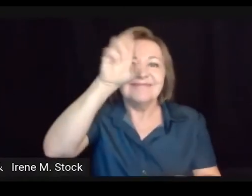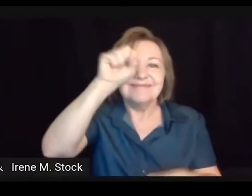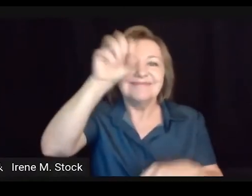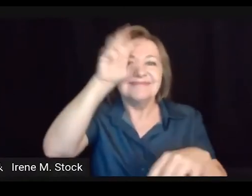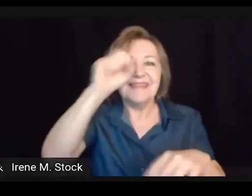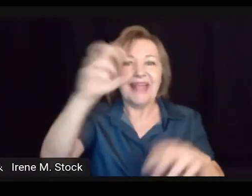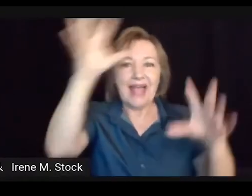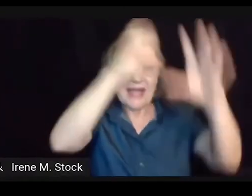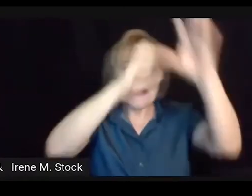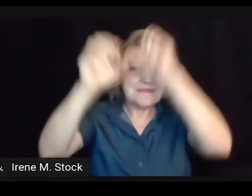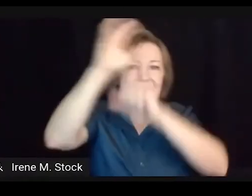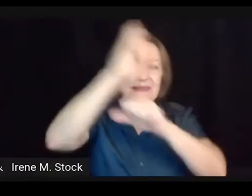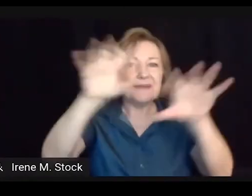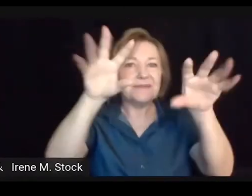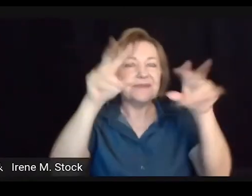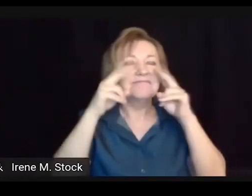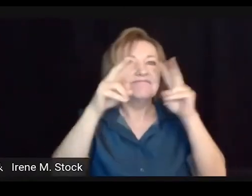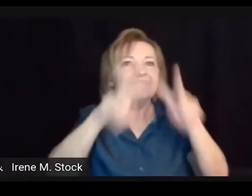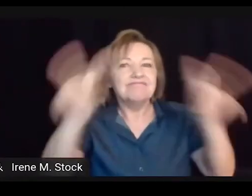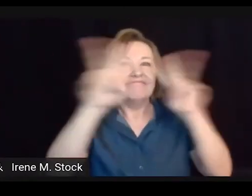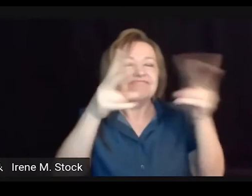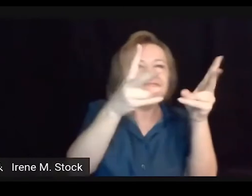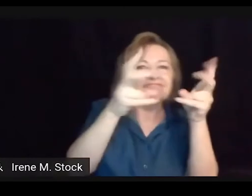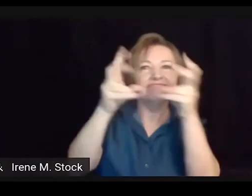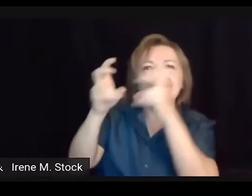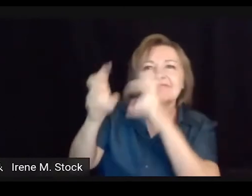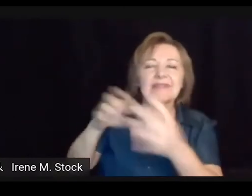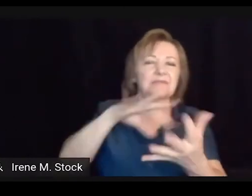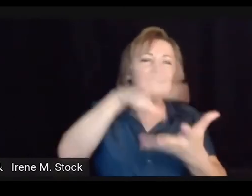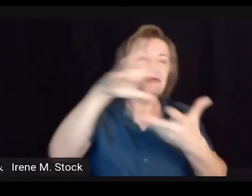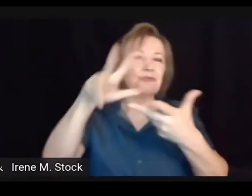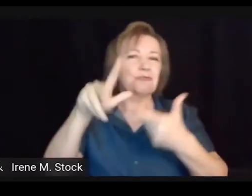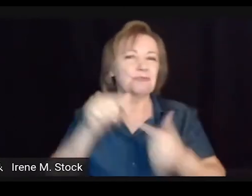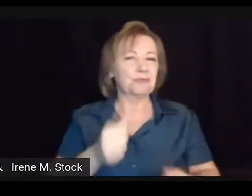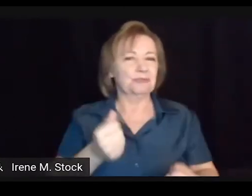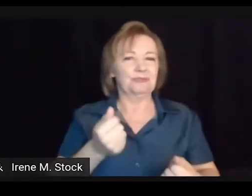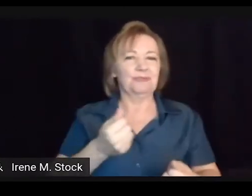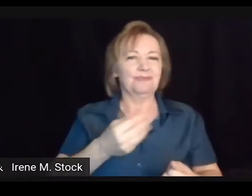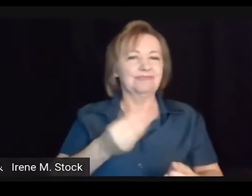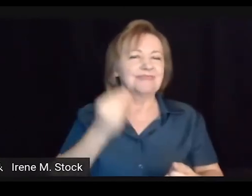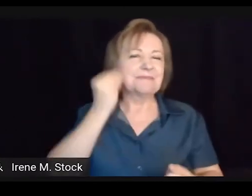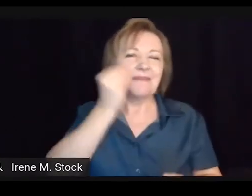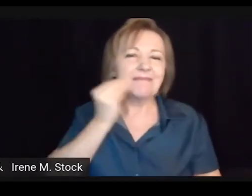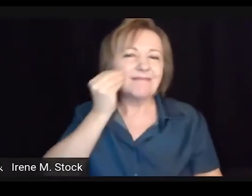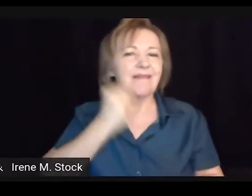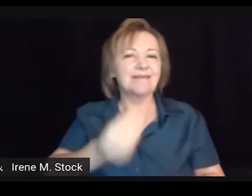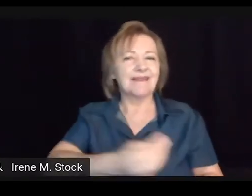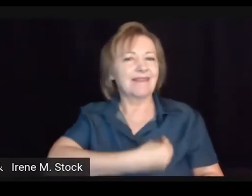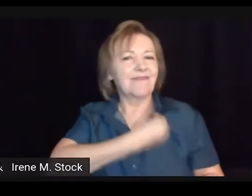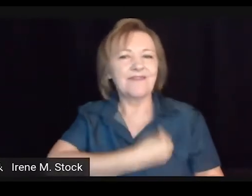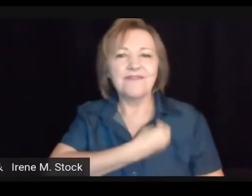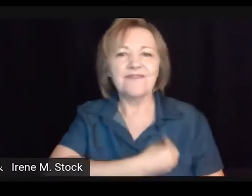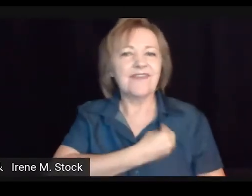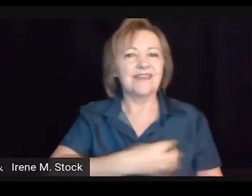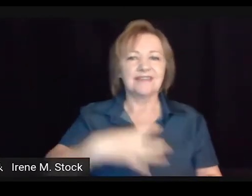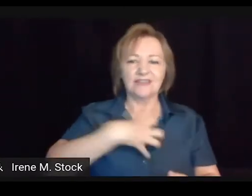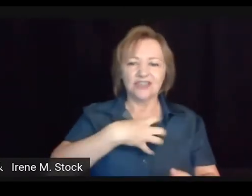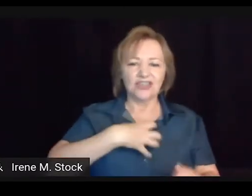ouvidos, e nós surdos ouvimos pelos olhos, nós aprendemos. Então, as nossas experiências se dão pela visualidade,